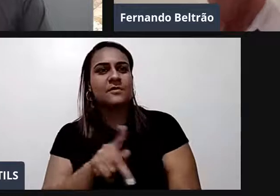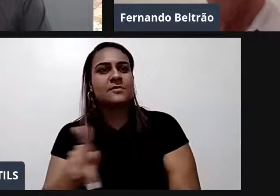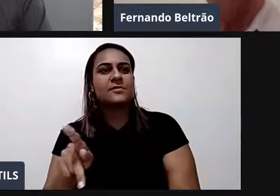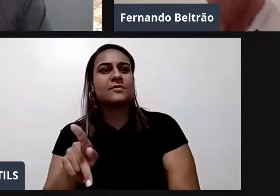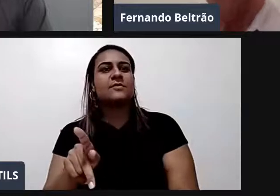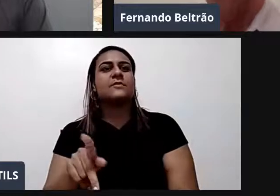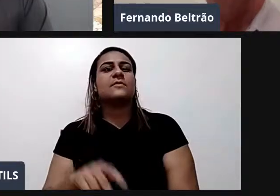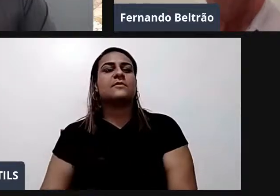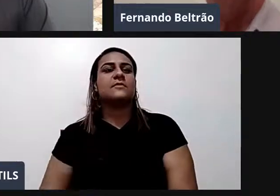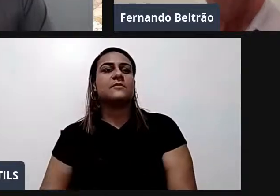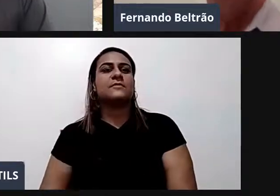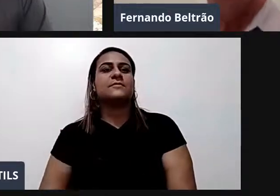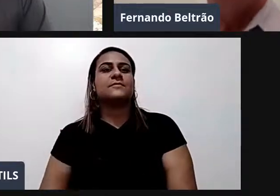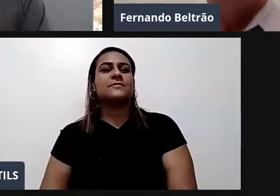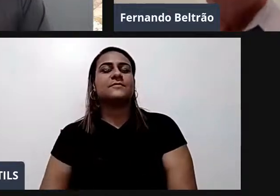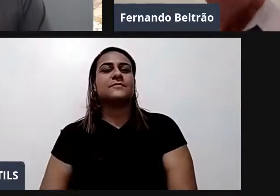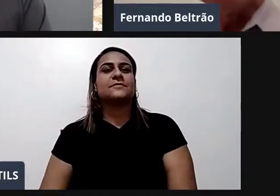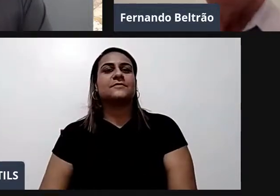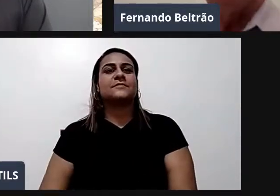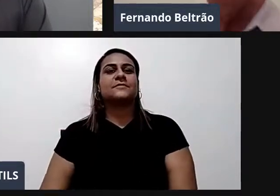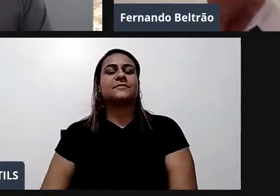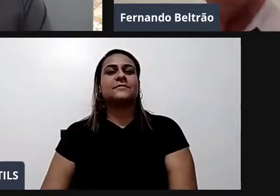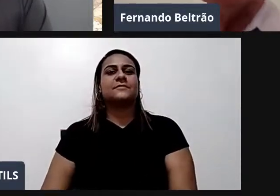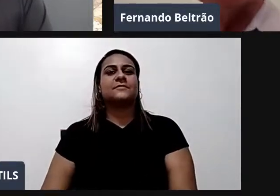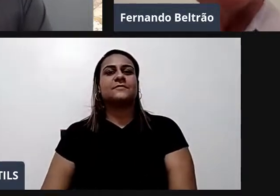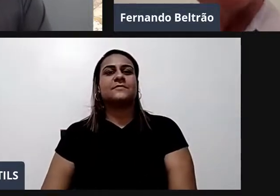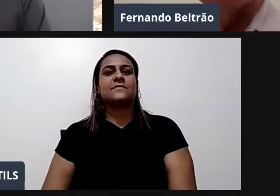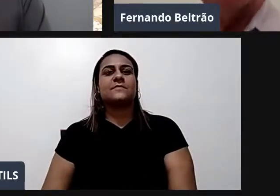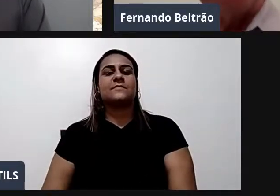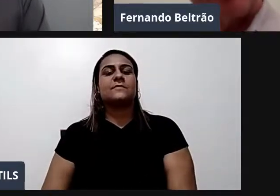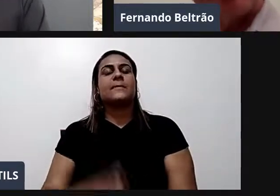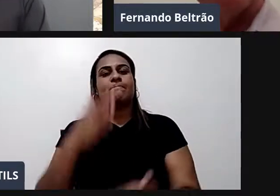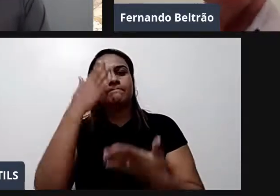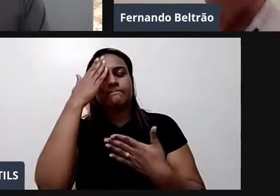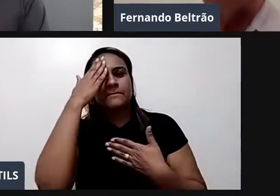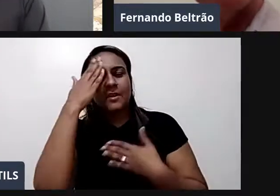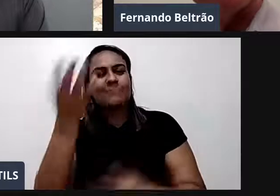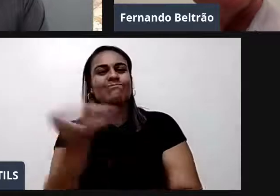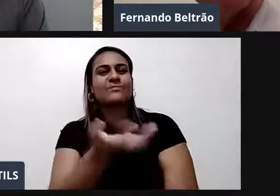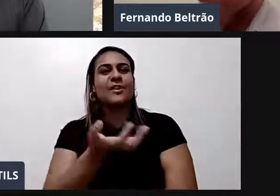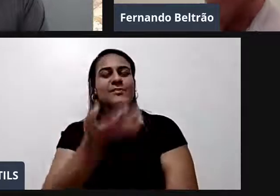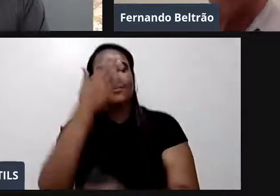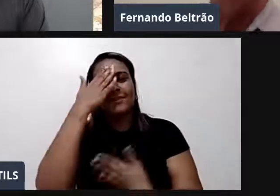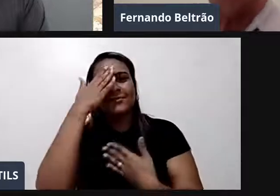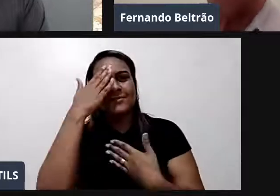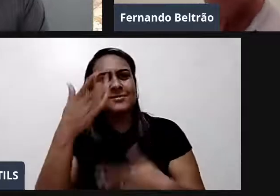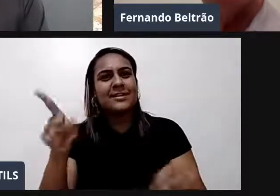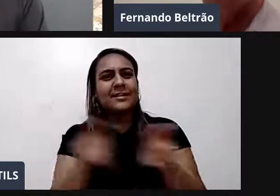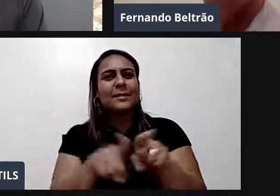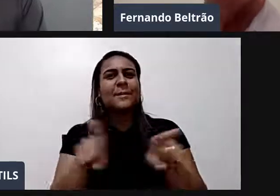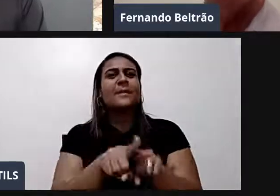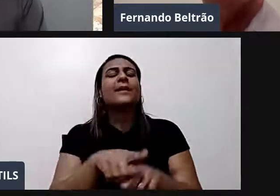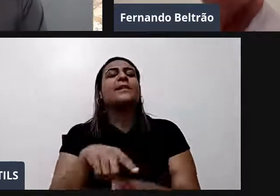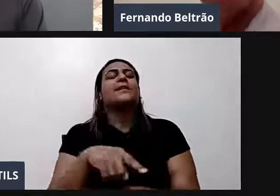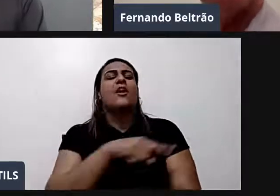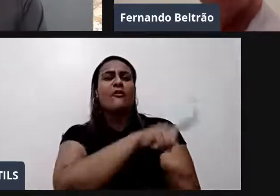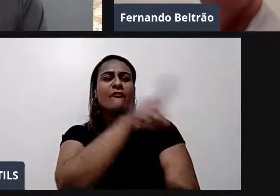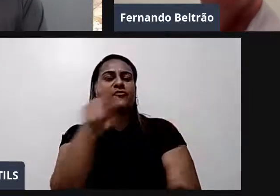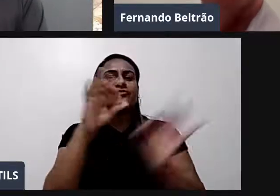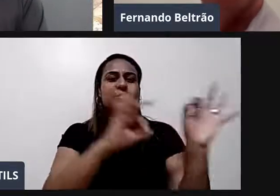considerações finais Muito bem agradecer também aos que assistiram ou que assistirão você vai deixar essa live no YouTube